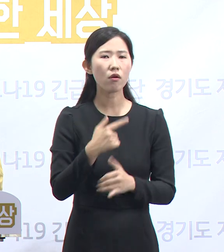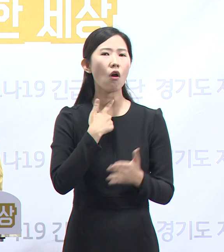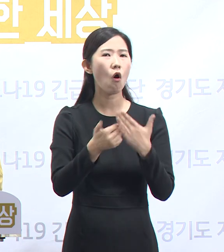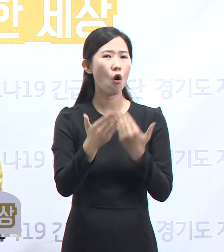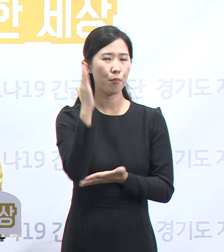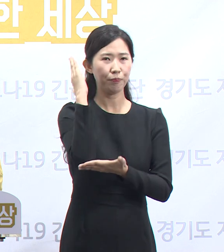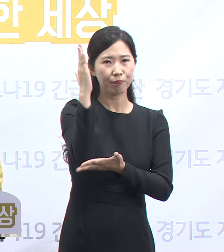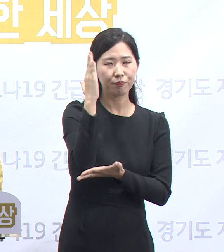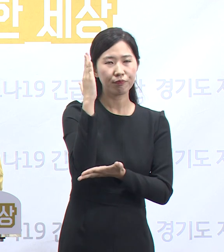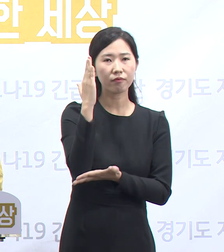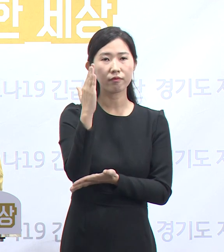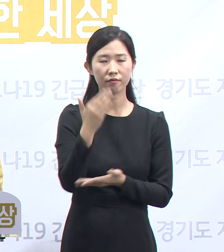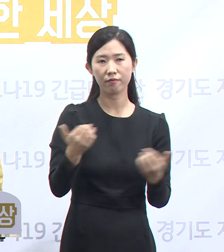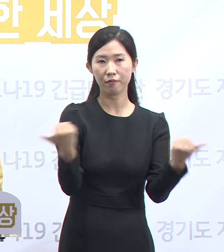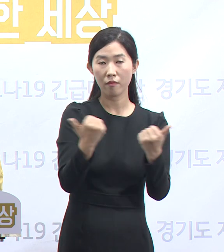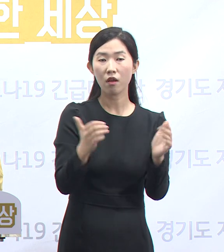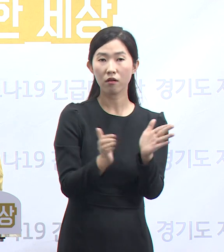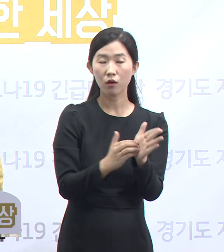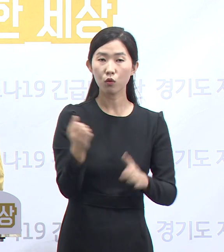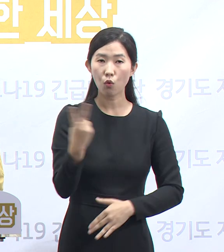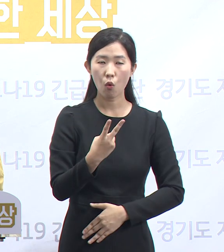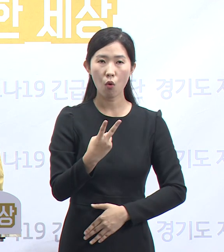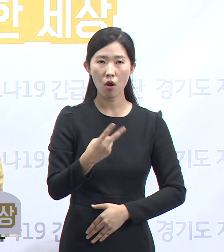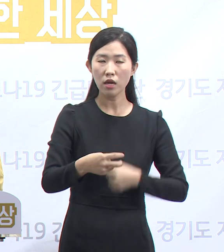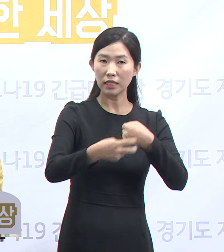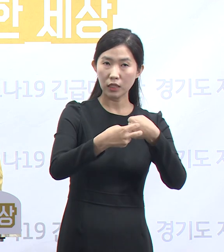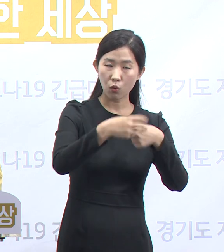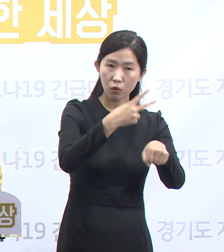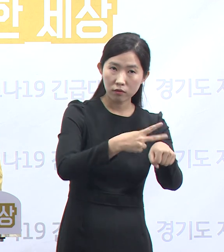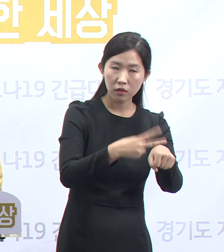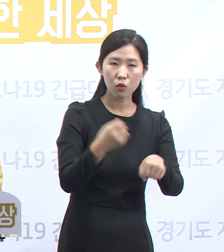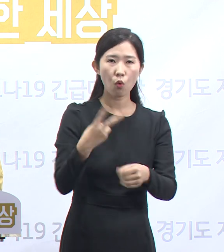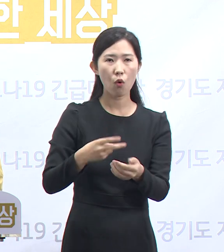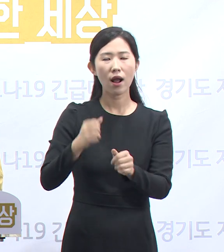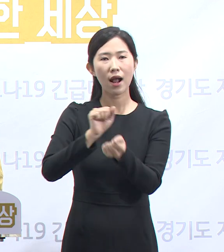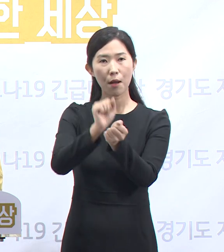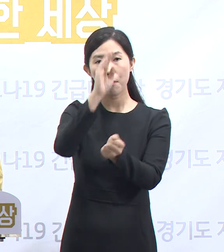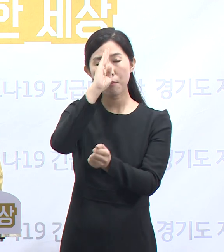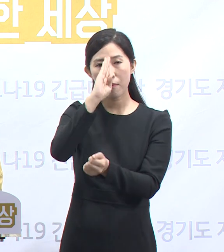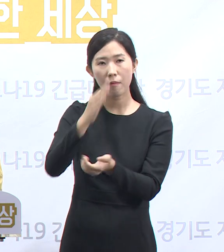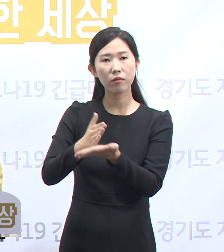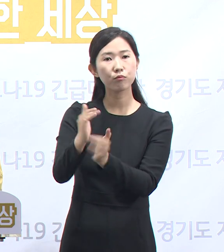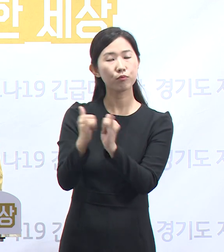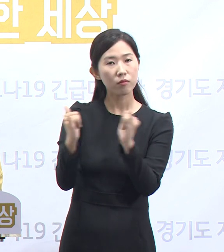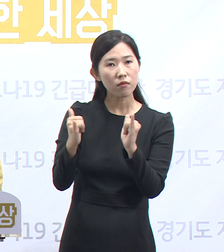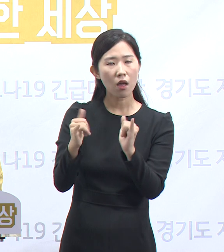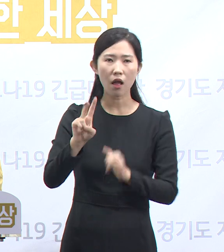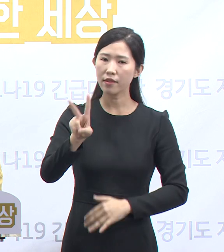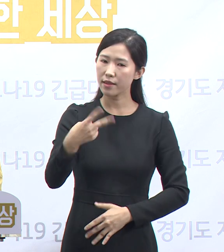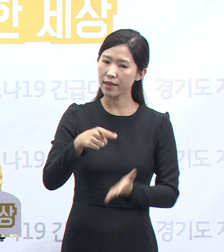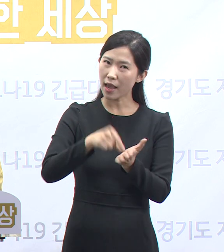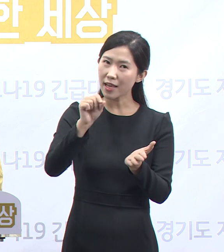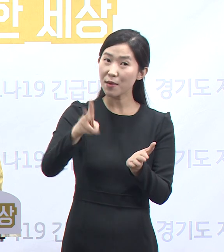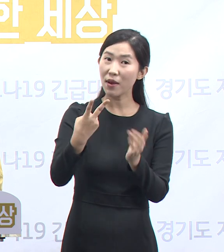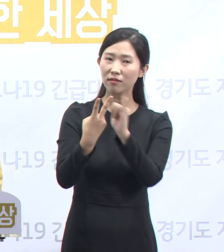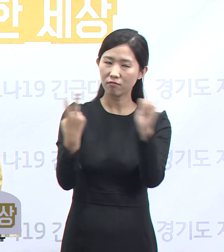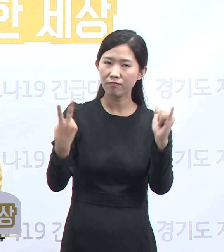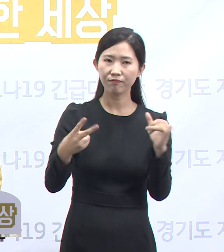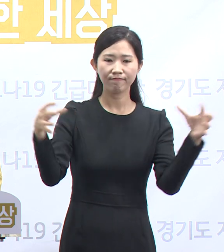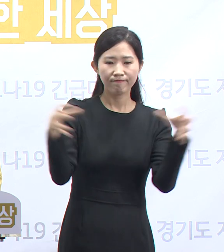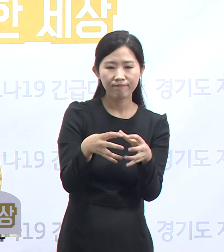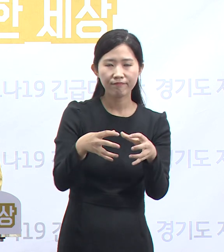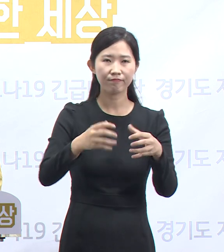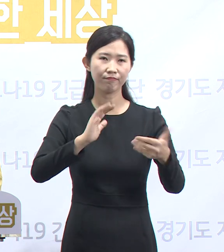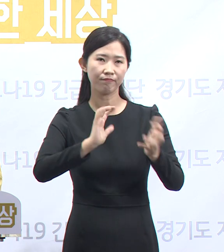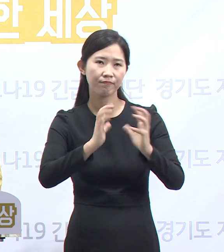일선 의료기관 의료진 및 감염병 전문가 등 약 200여 명이 웨비나에 참석하여 지식과 경험을 공유하고 향후 경기